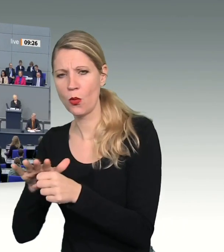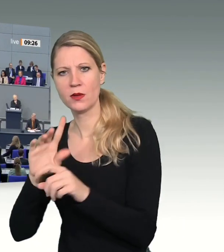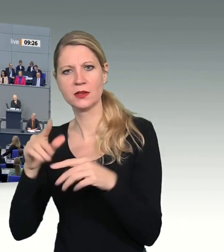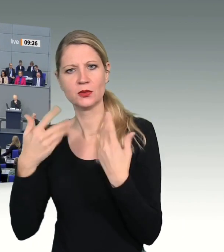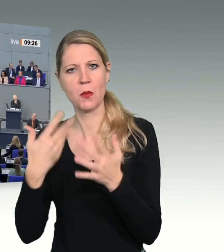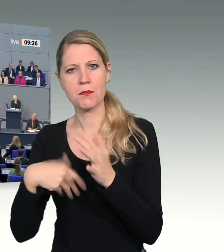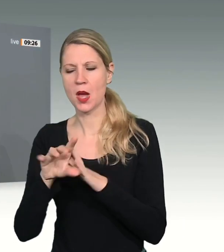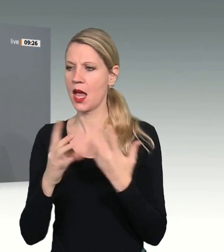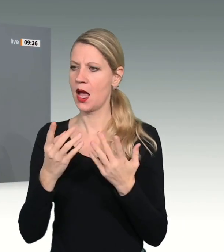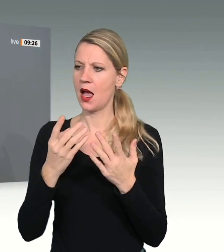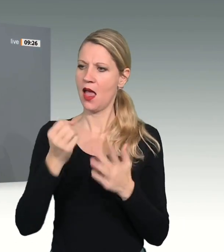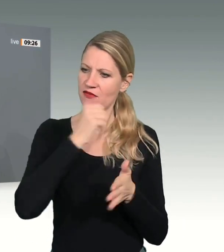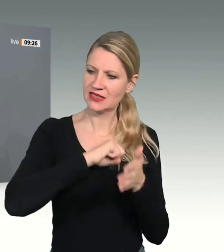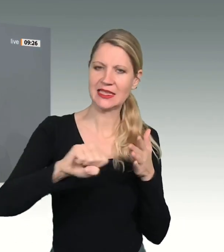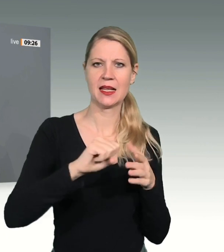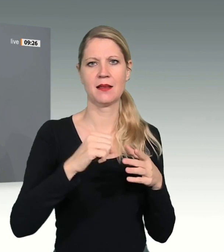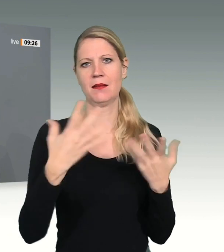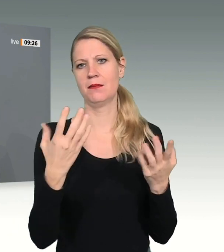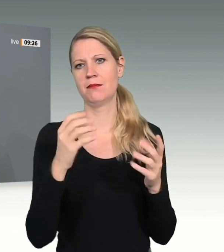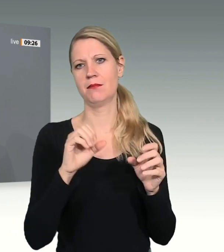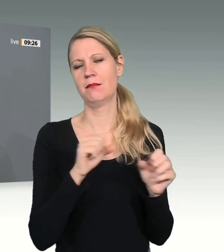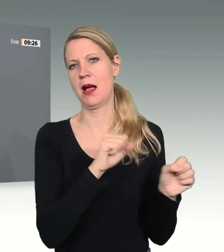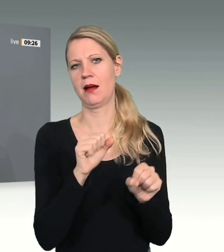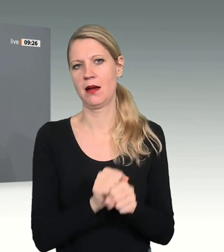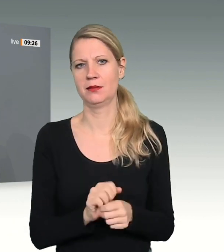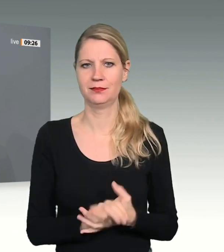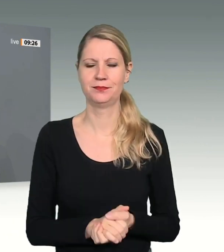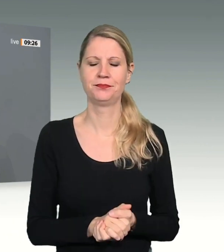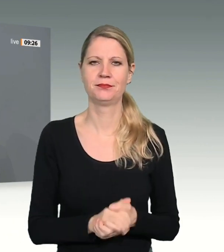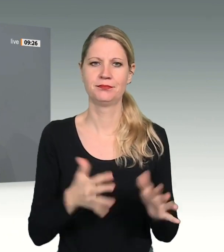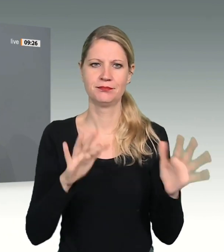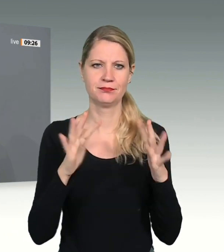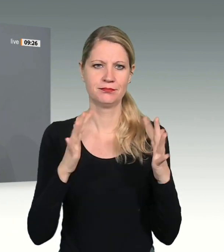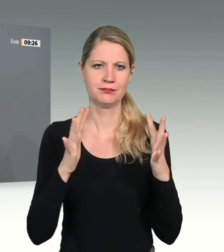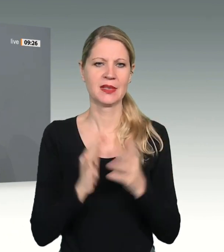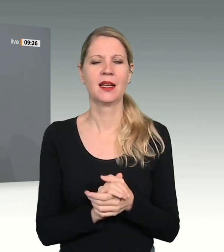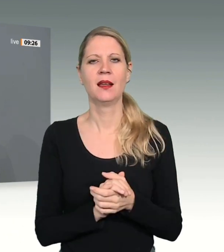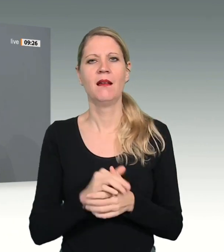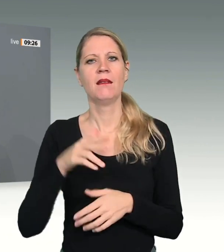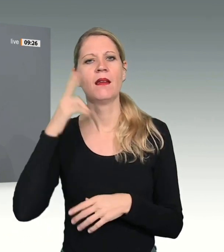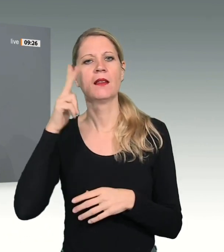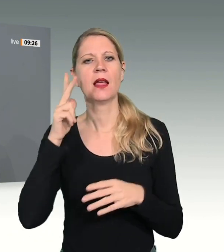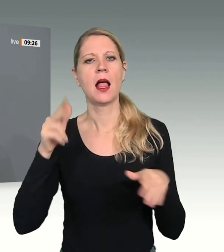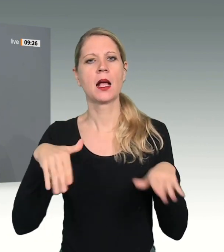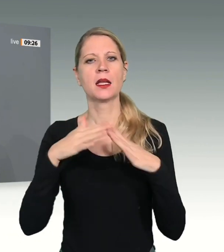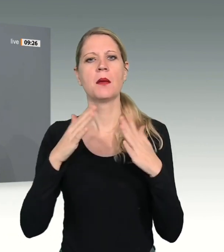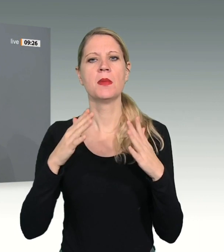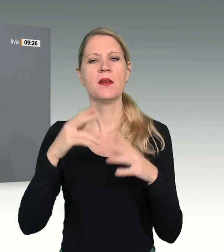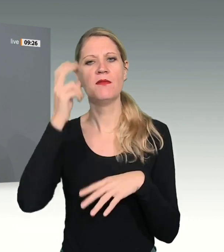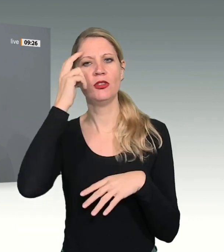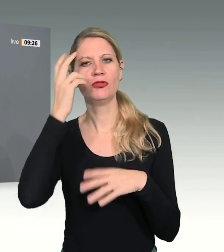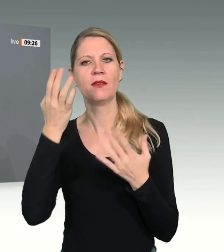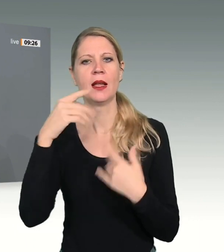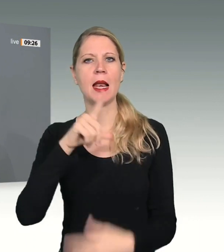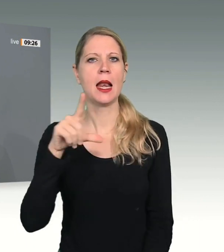Die Nationale Akademie der Wissenschaften Neopoldina und die Berlin-Brandenburgische Akademie der Wissenschaft